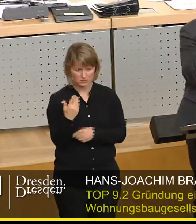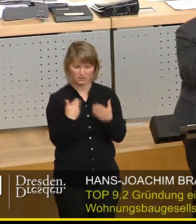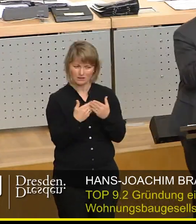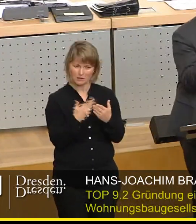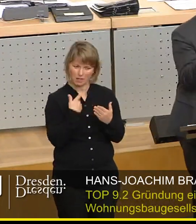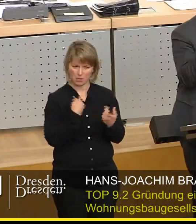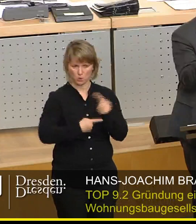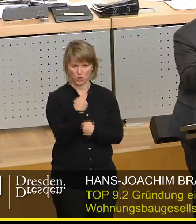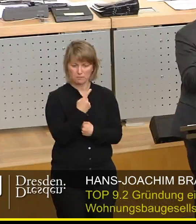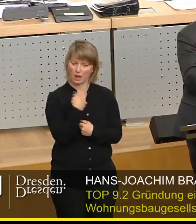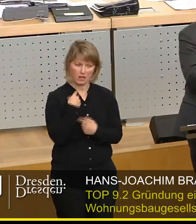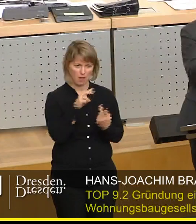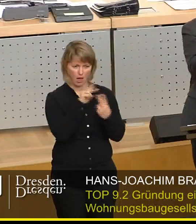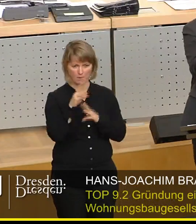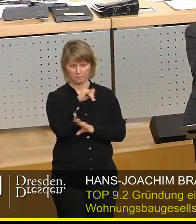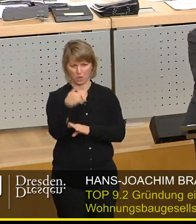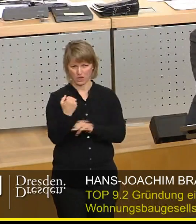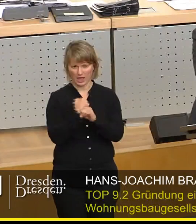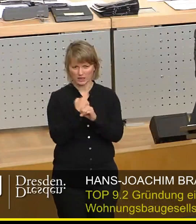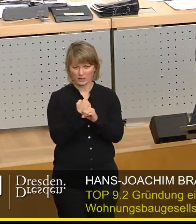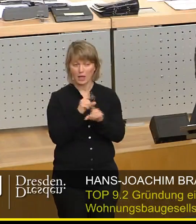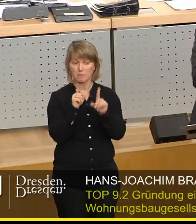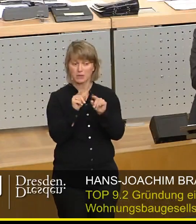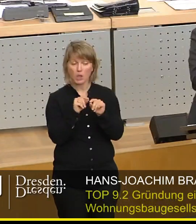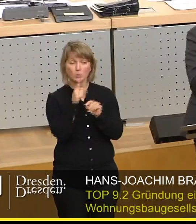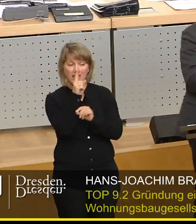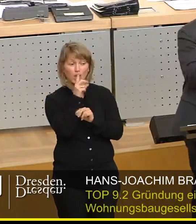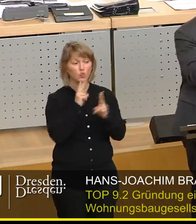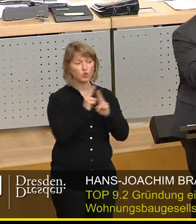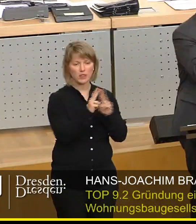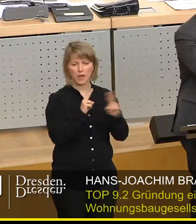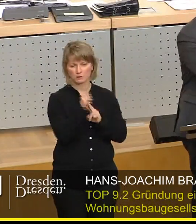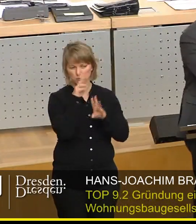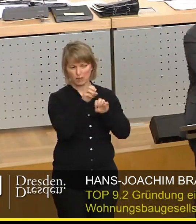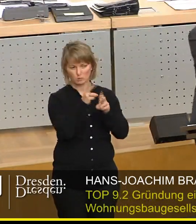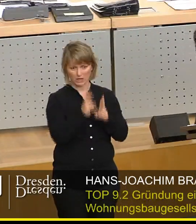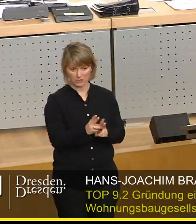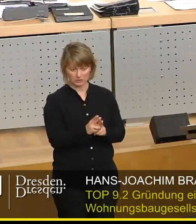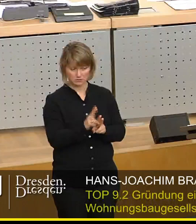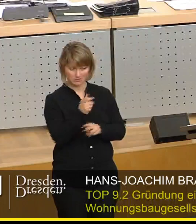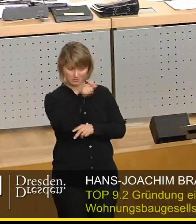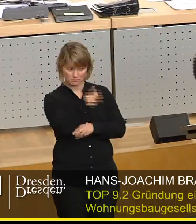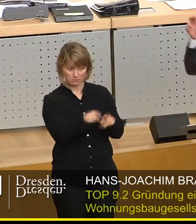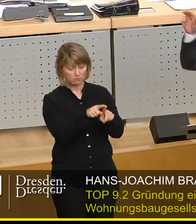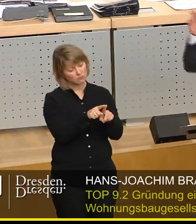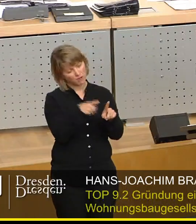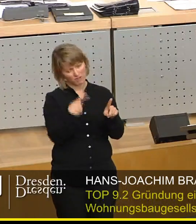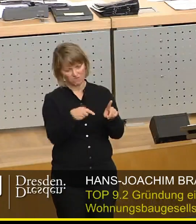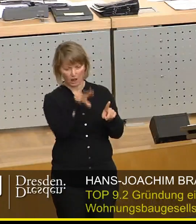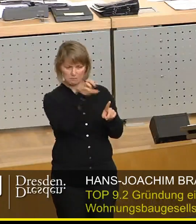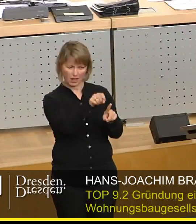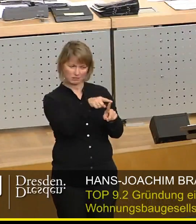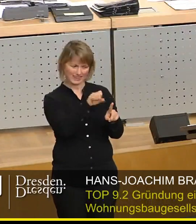ein Projekt in die Hand zu nehmen, um dynamische Belegungsrechte zu haben. Das heißt, wenn eine Wohnung fehlbelegt ist, in